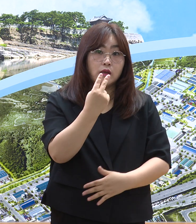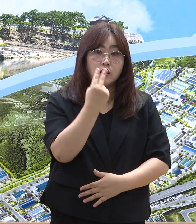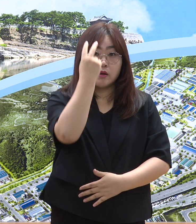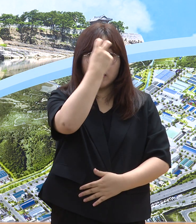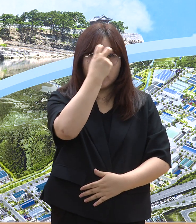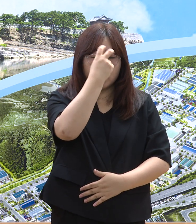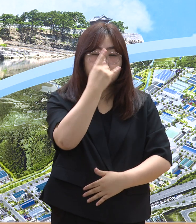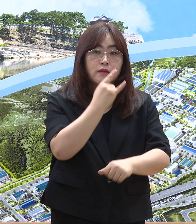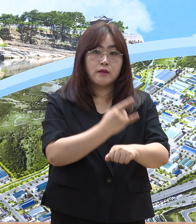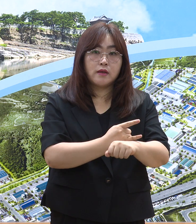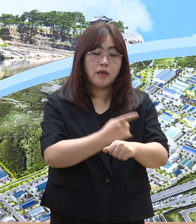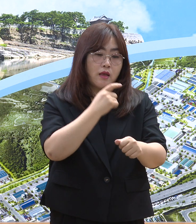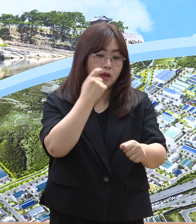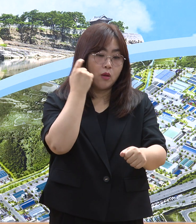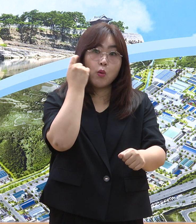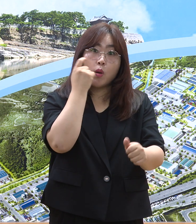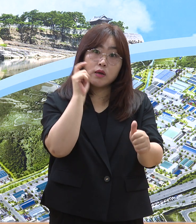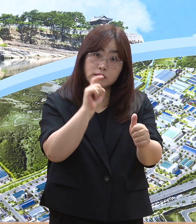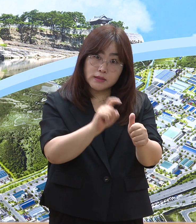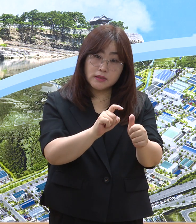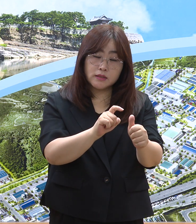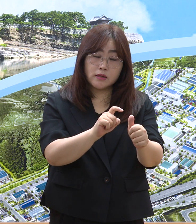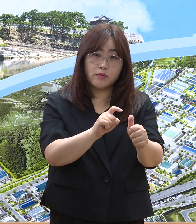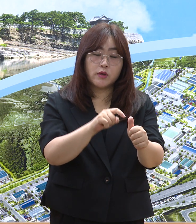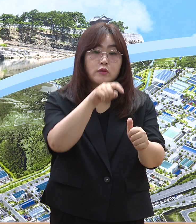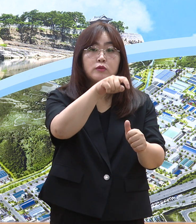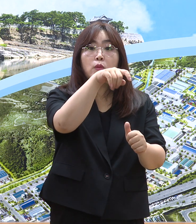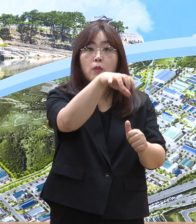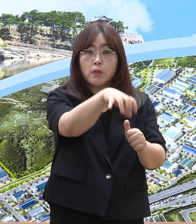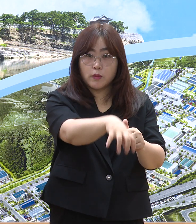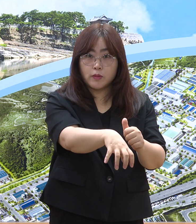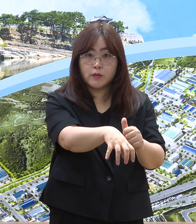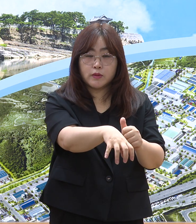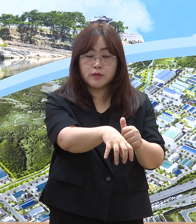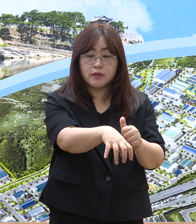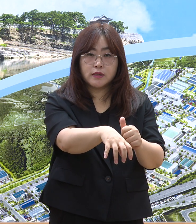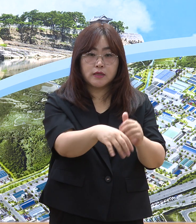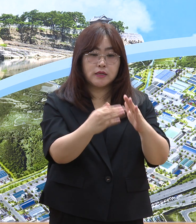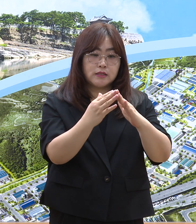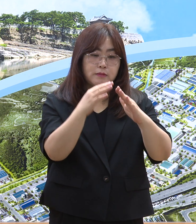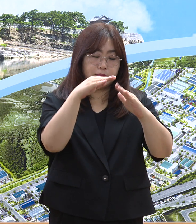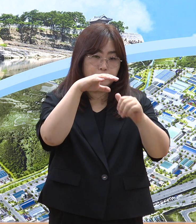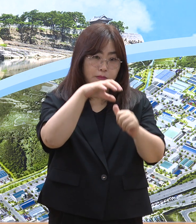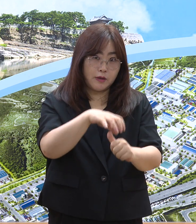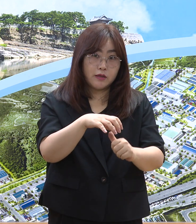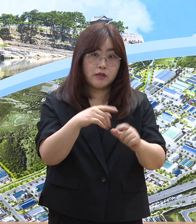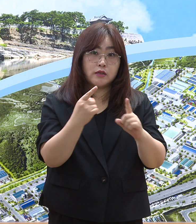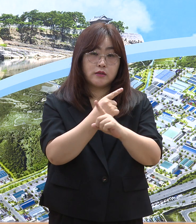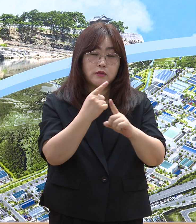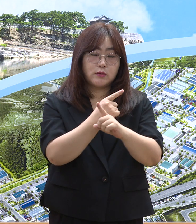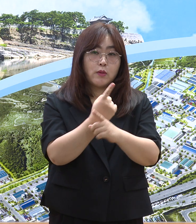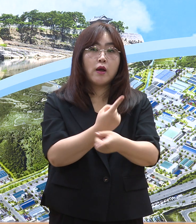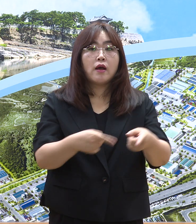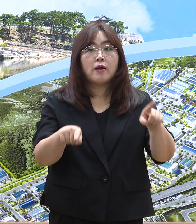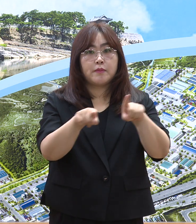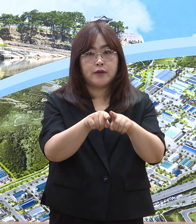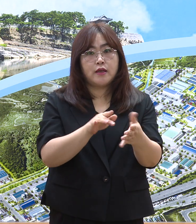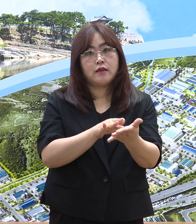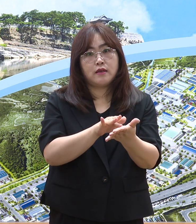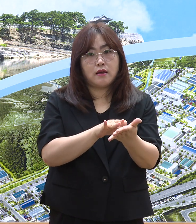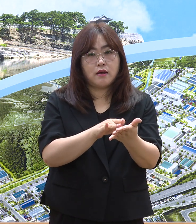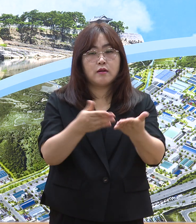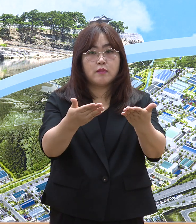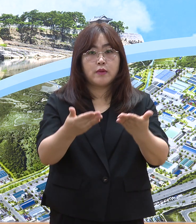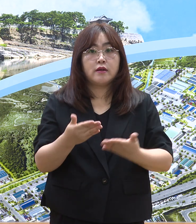받은 후 양성인 경우 해당 의료기관에서 재택치료 안내와 함께 치료를 위한 의약품을